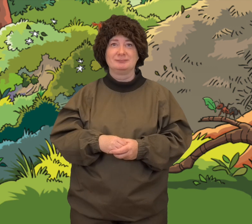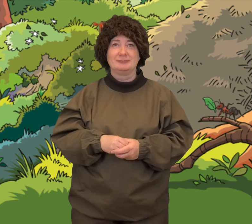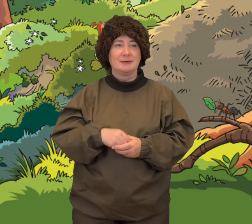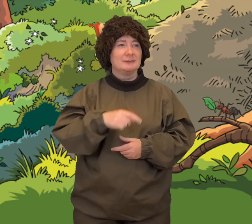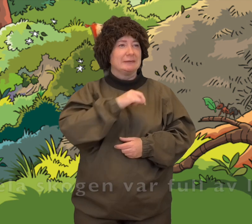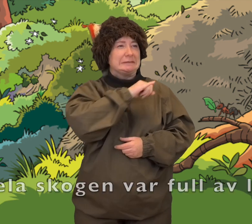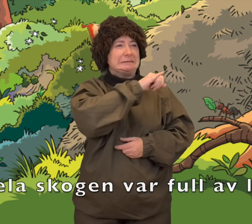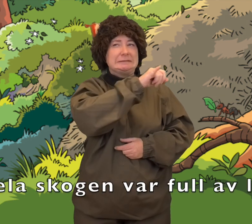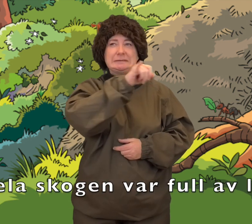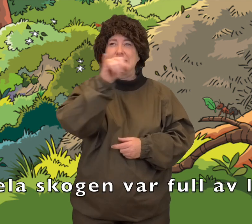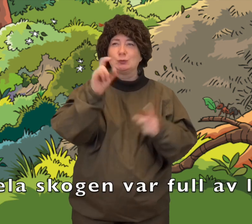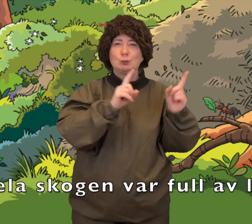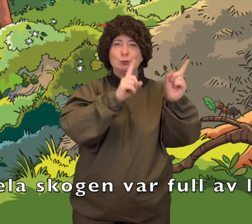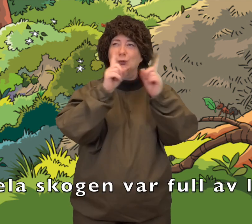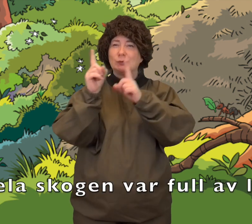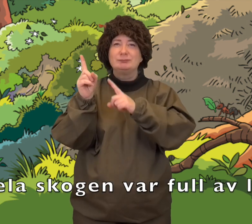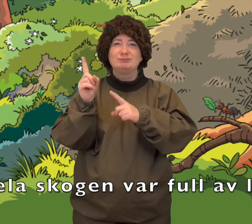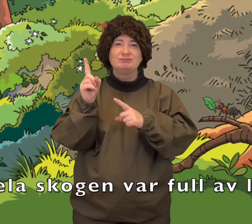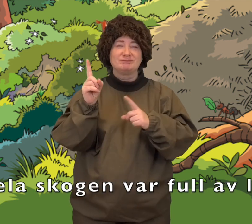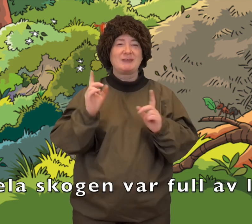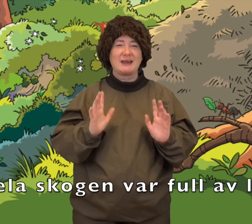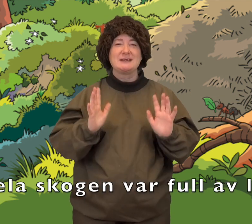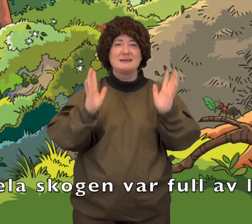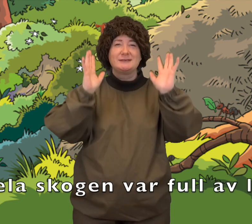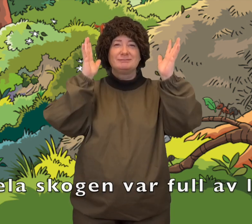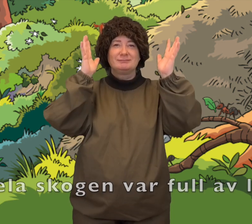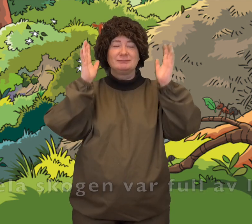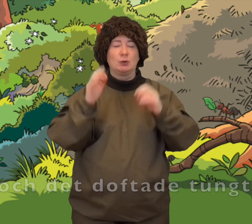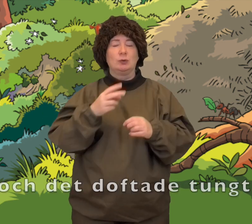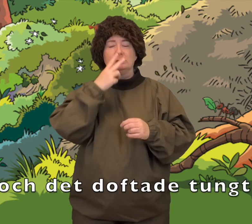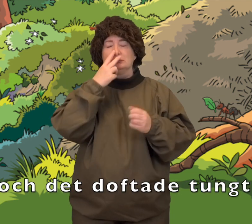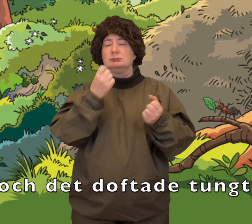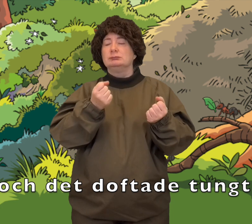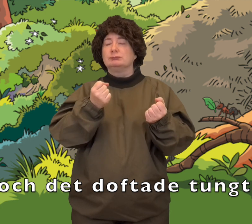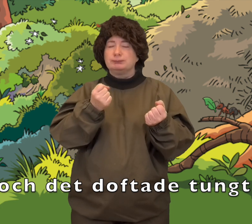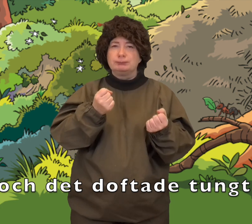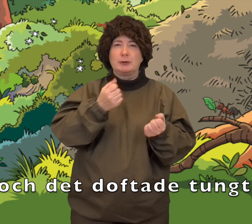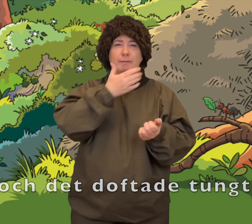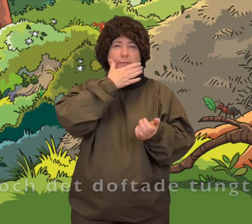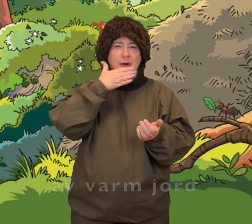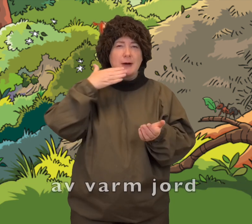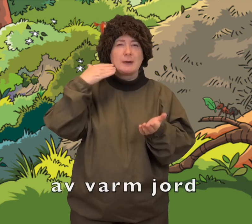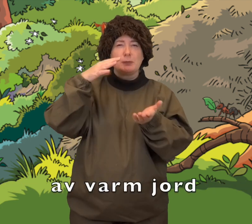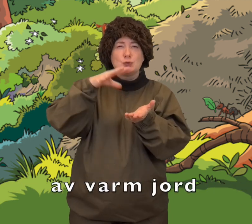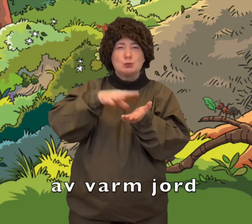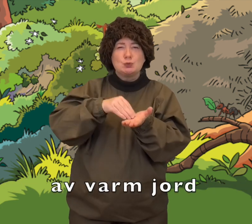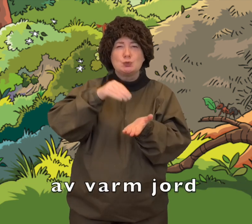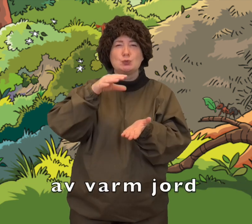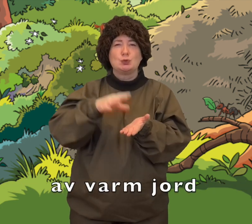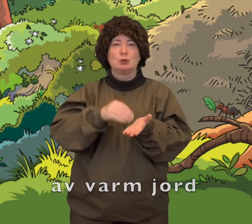Hela skogen var full av liv och det doftade tungt av varm jord